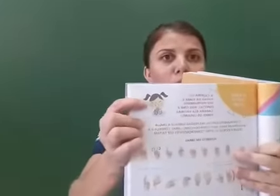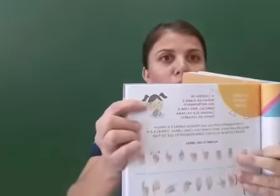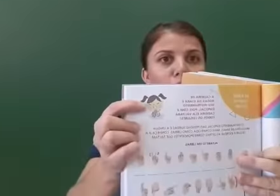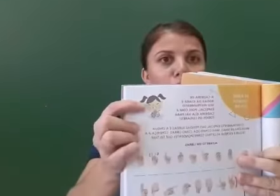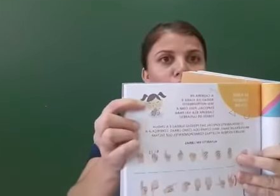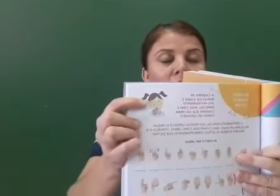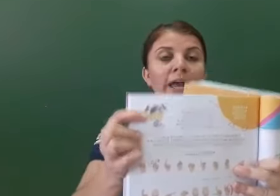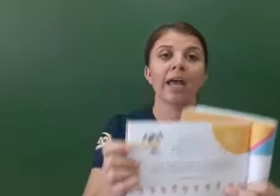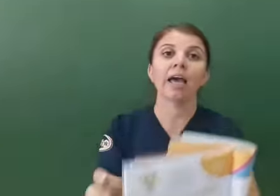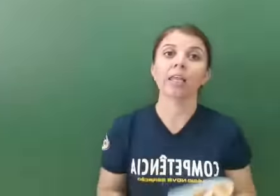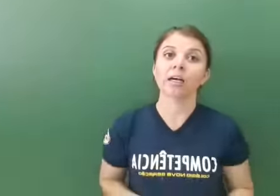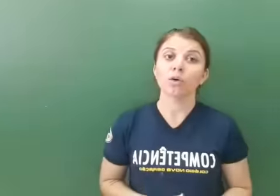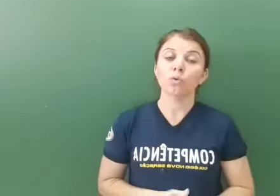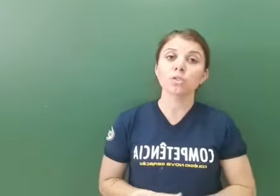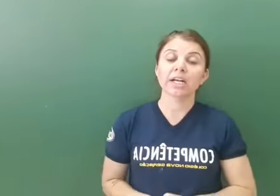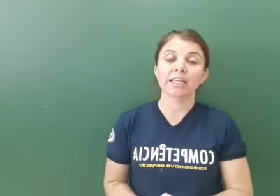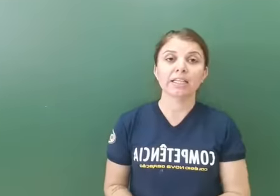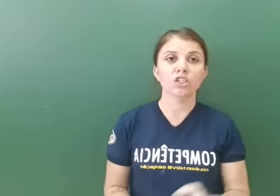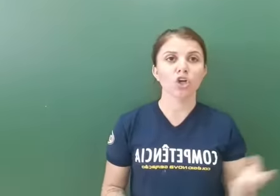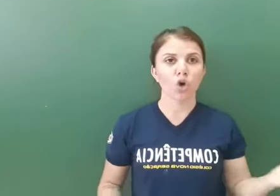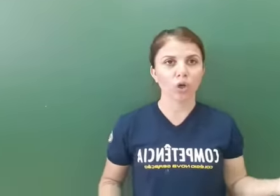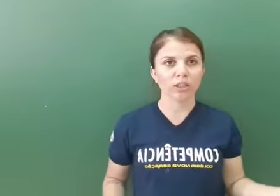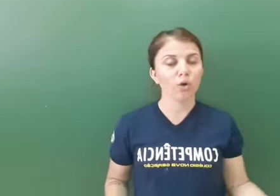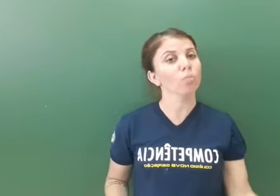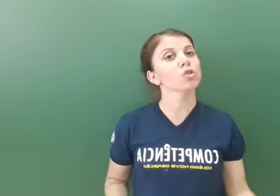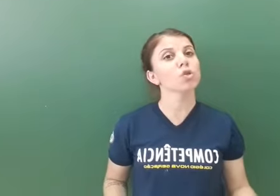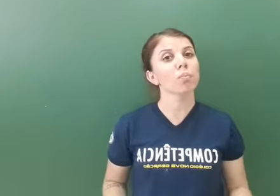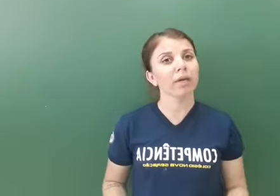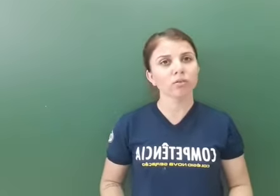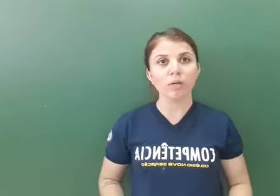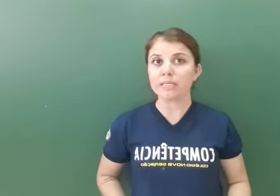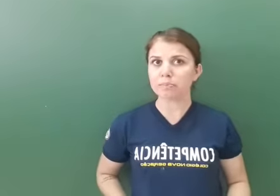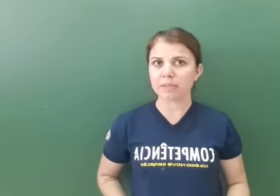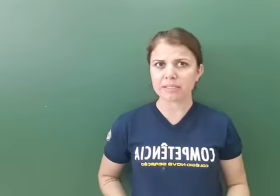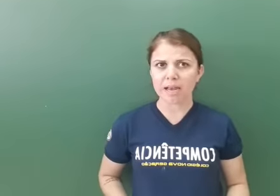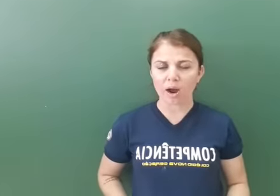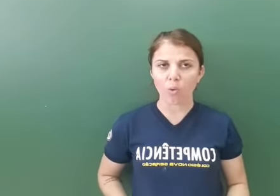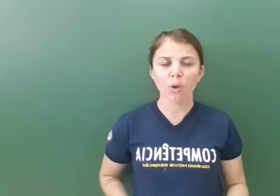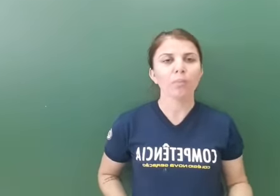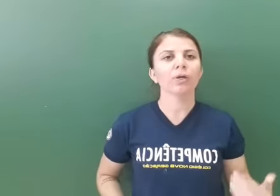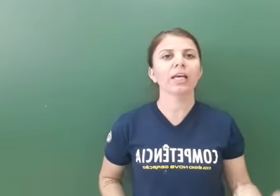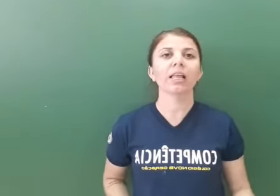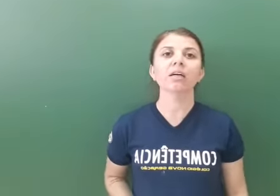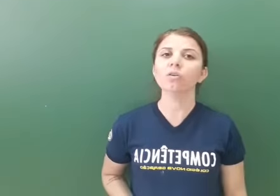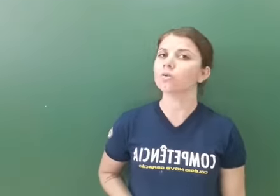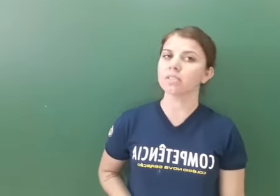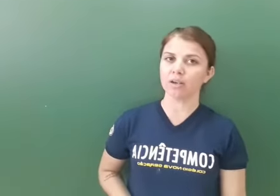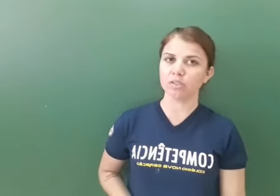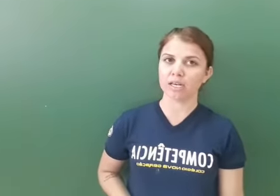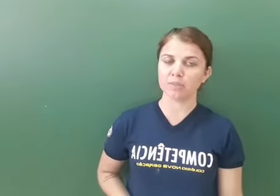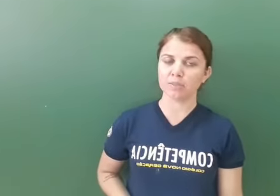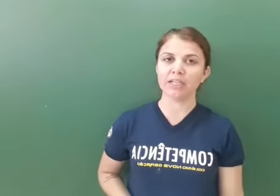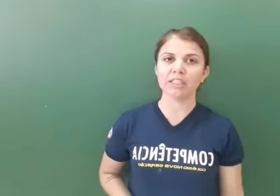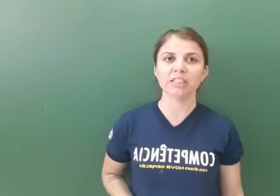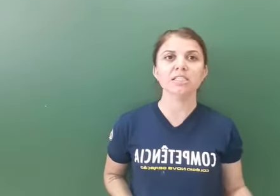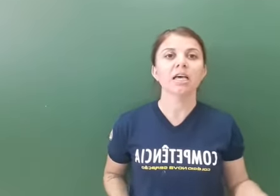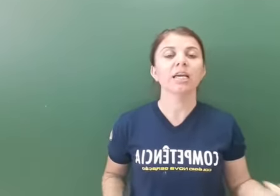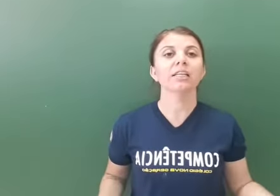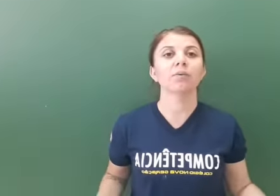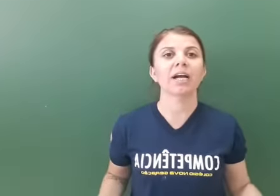oposto, ela usa a cadeira de roda como um instrumento especial, porque ela não consegue usar as perninhas e então a